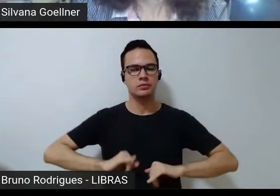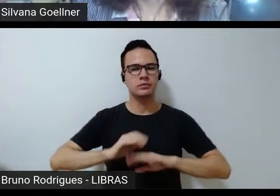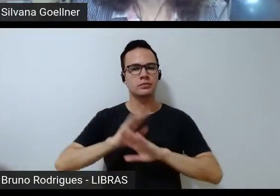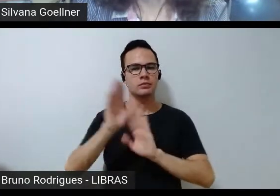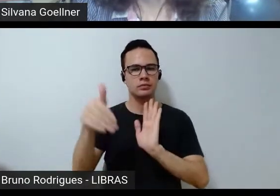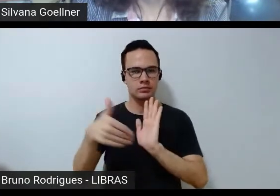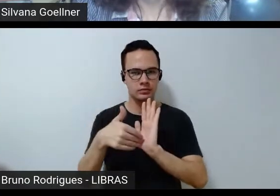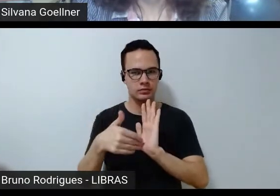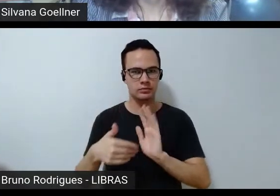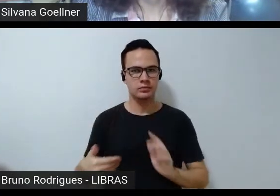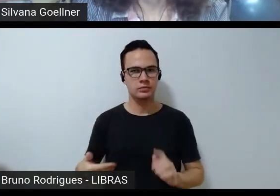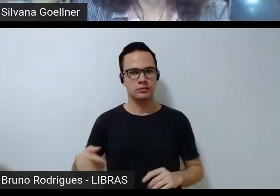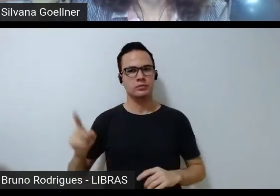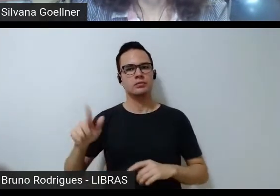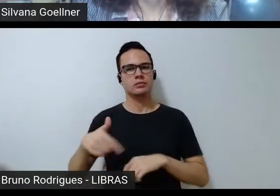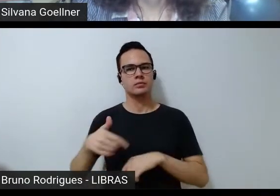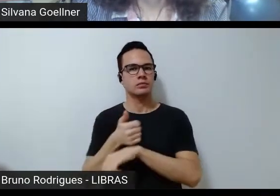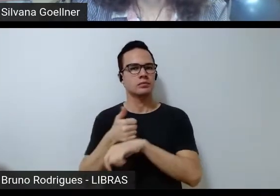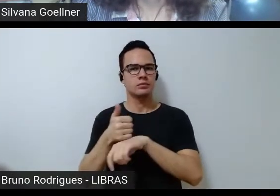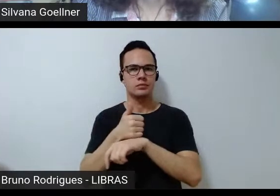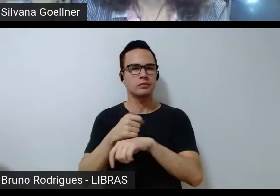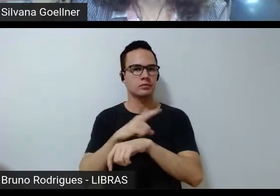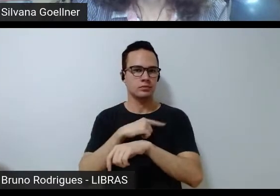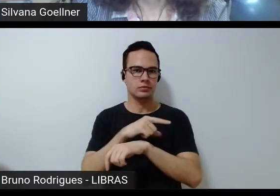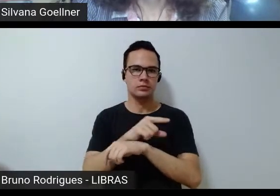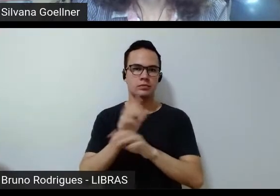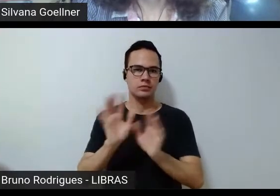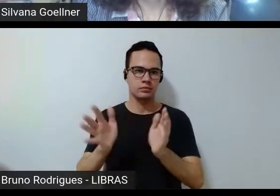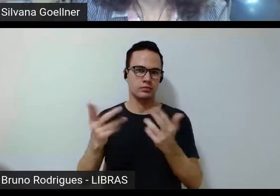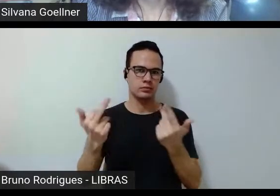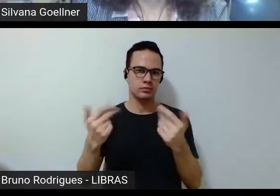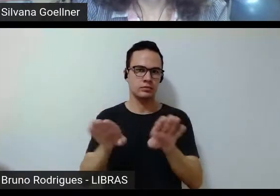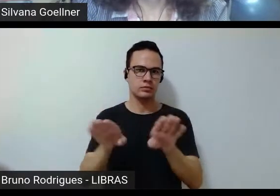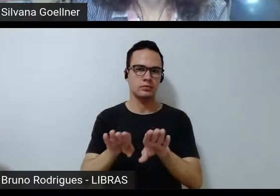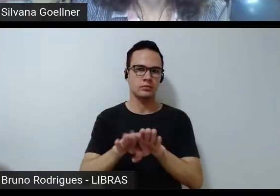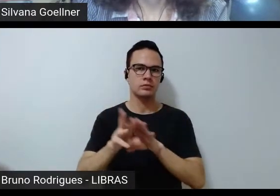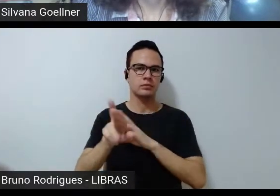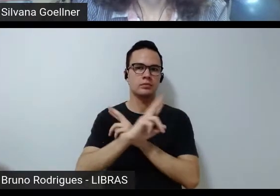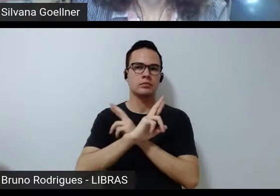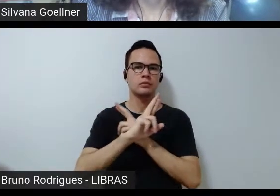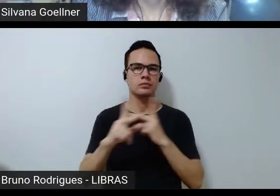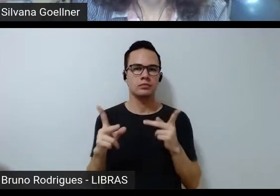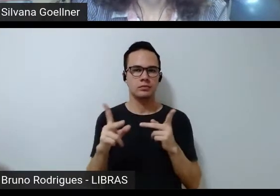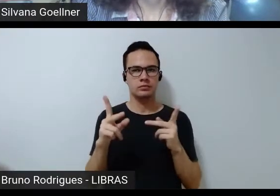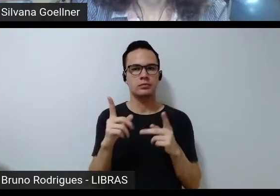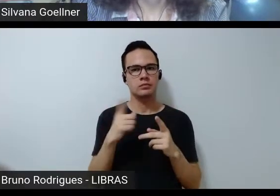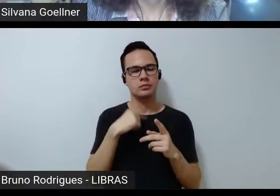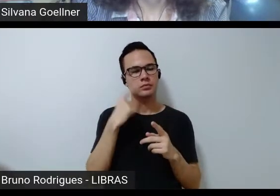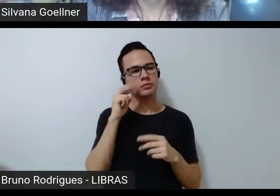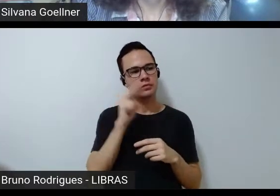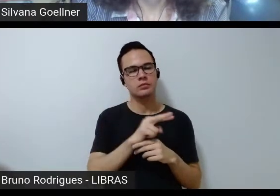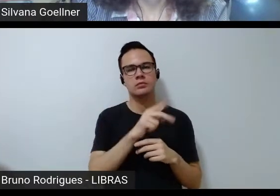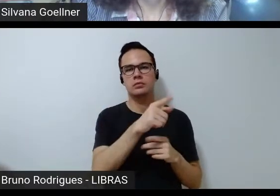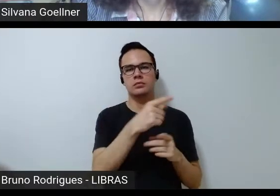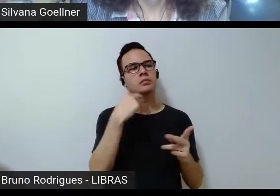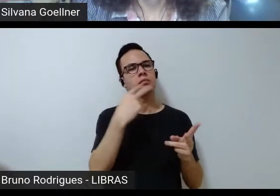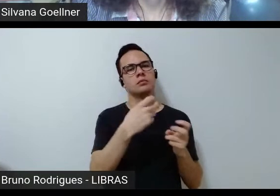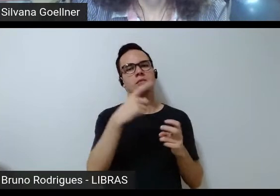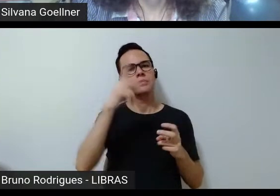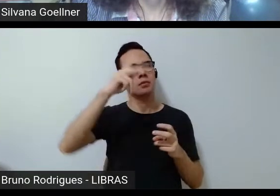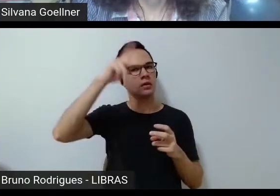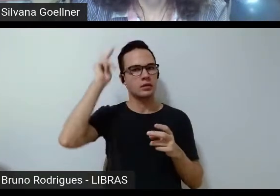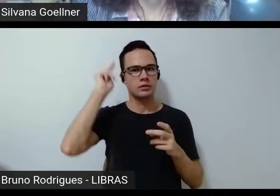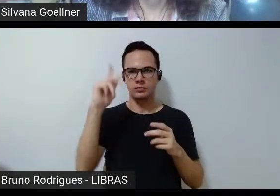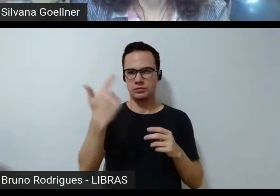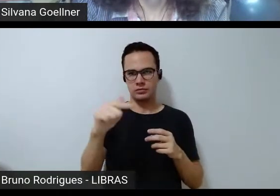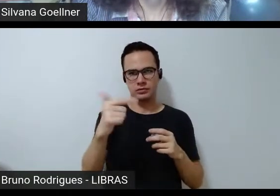males que as profissões estabelecidas se colocam com a diferença de que ele tenha a visibilidade que talvez a psicologia não